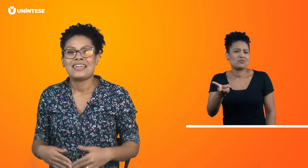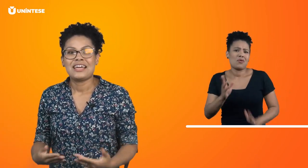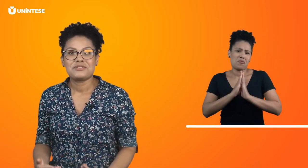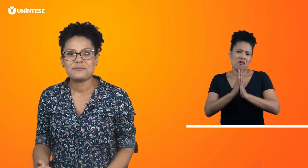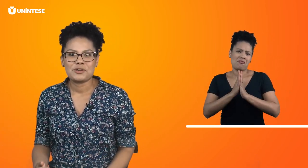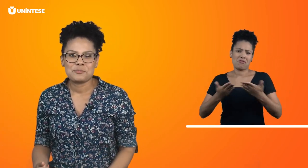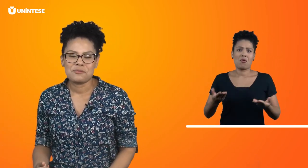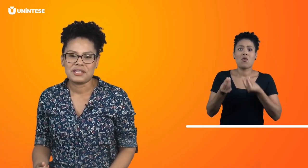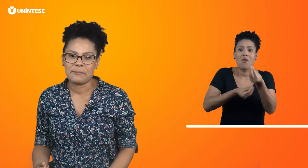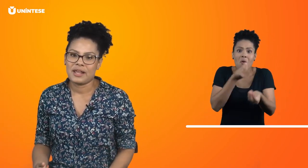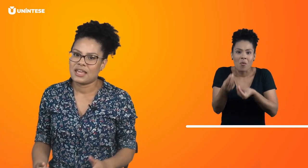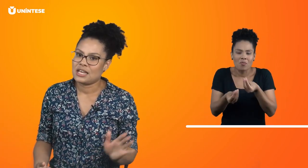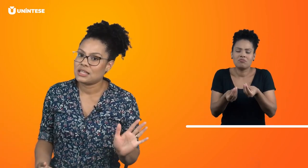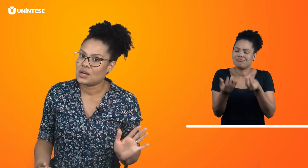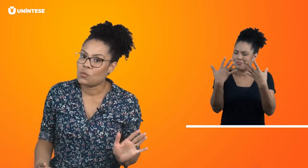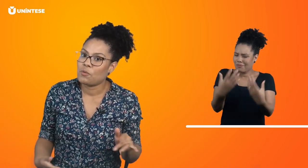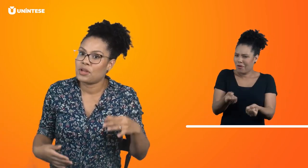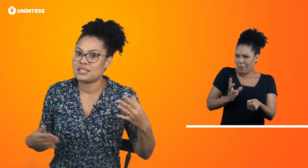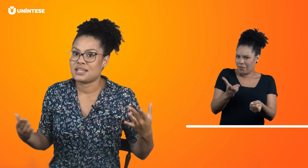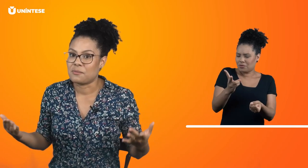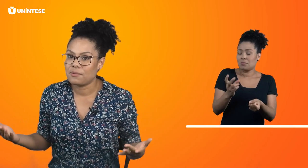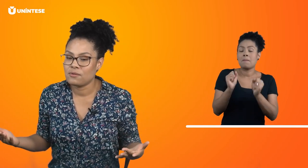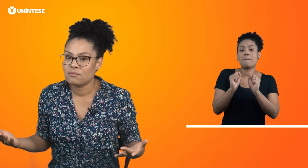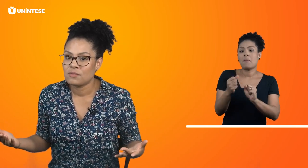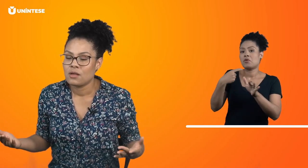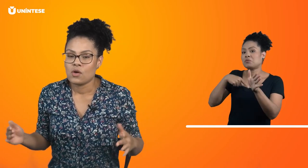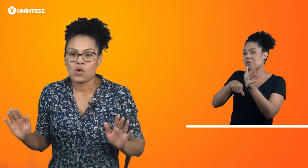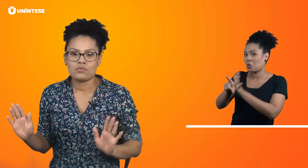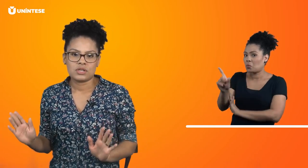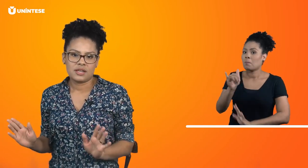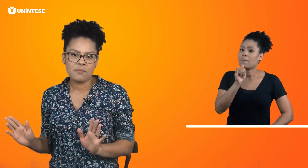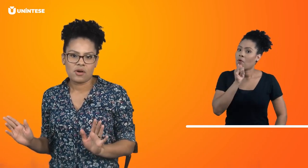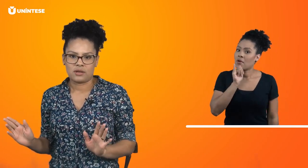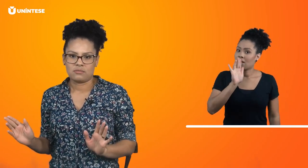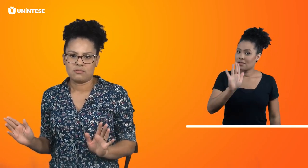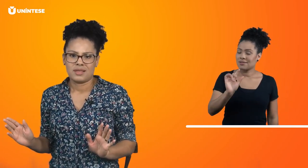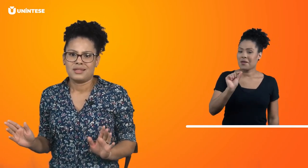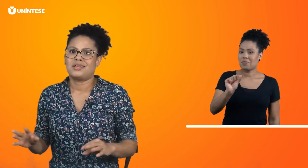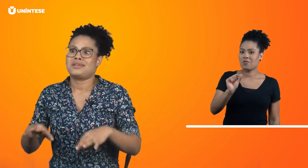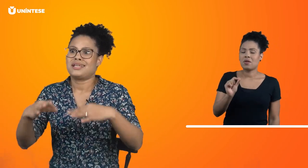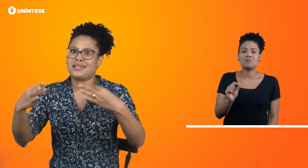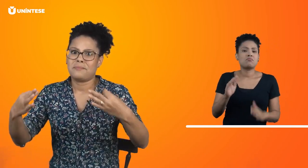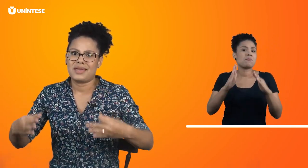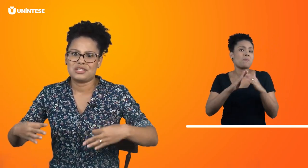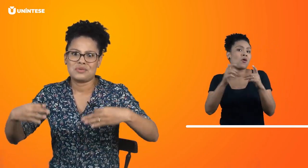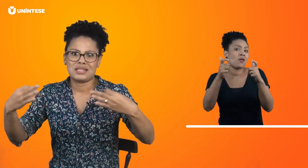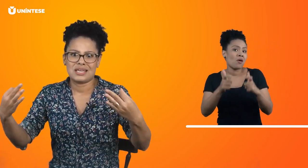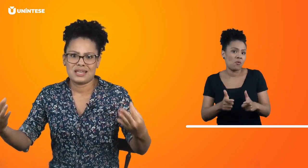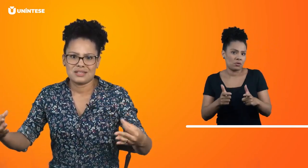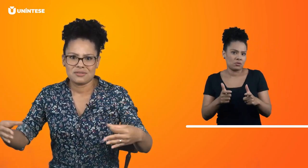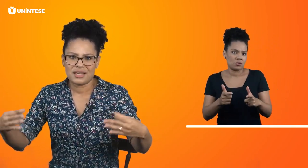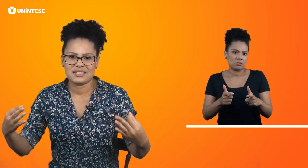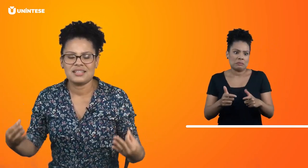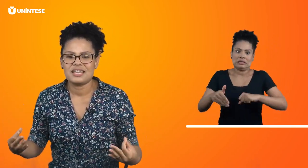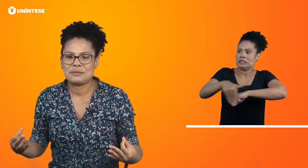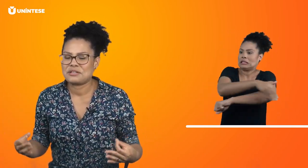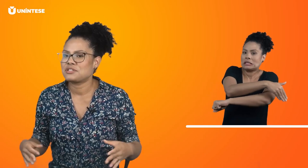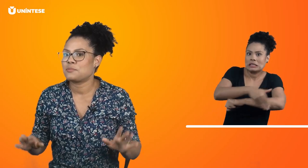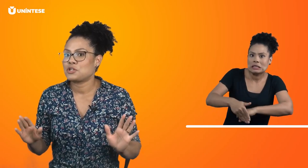E aí, você pode perguntar para ele, então, por exemplo, onde é ele mora. Não exatamente o endereço da casa dele. Mas você pode